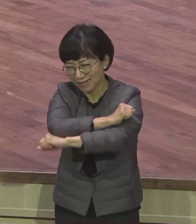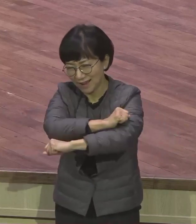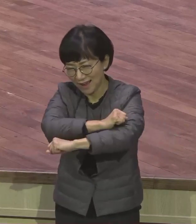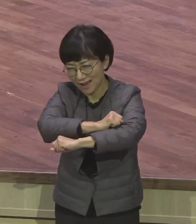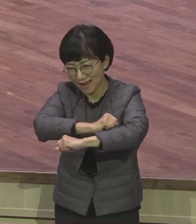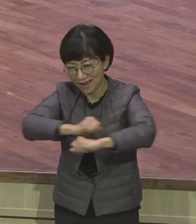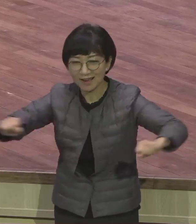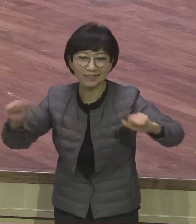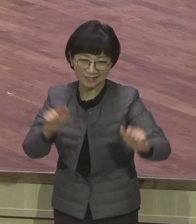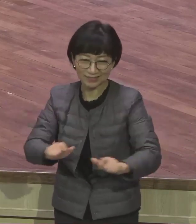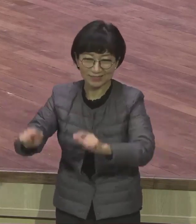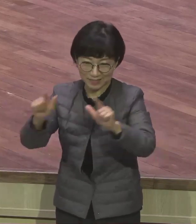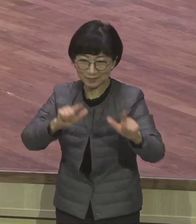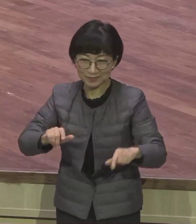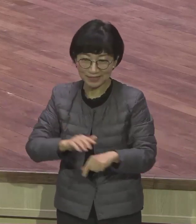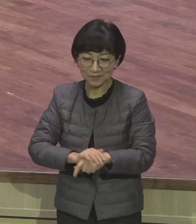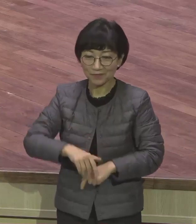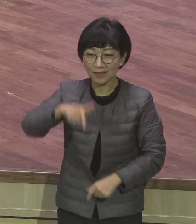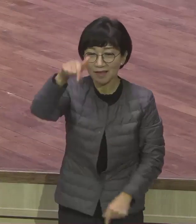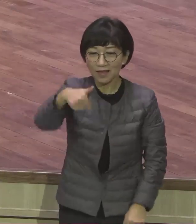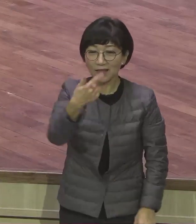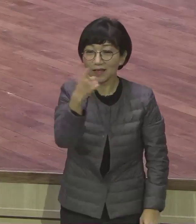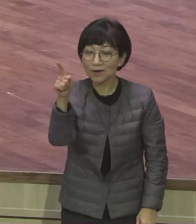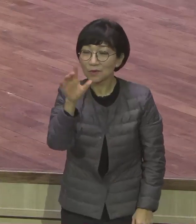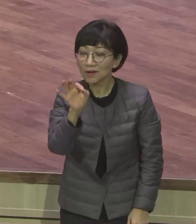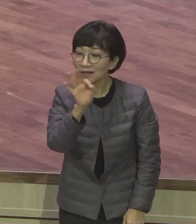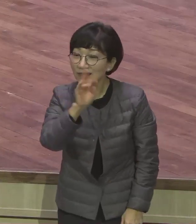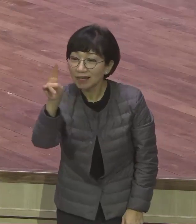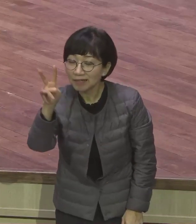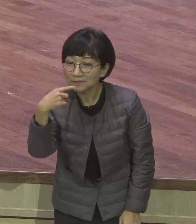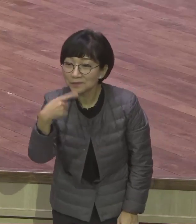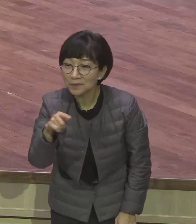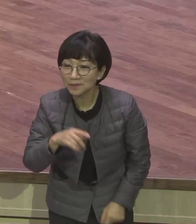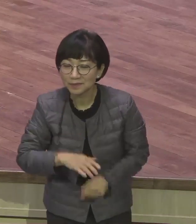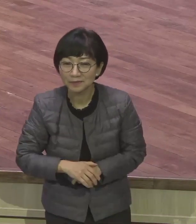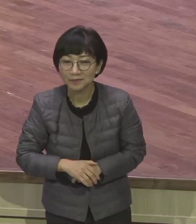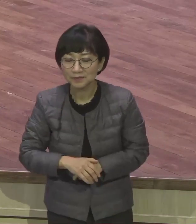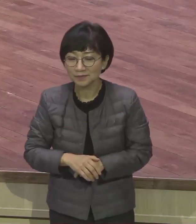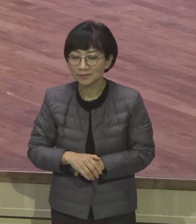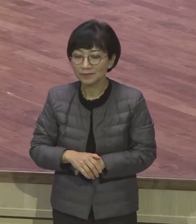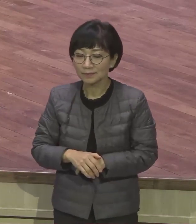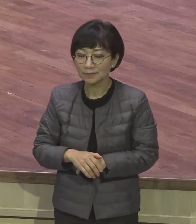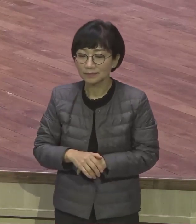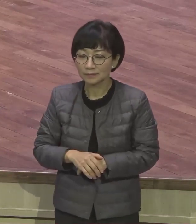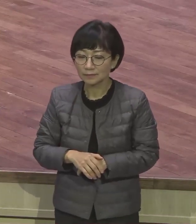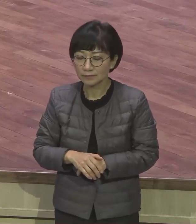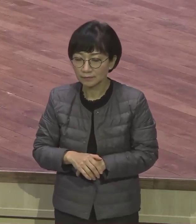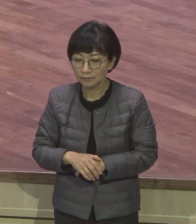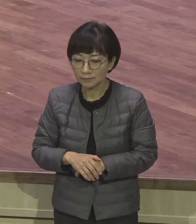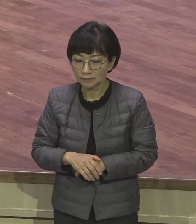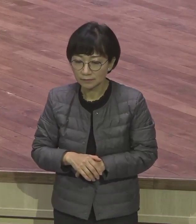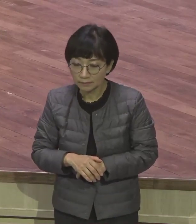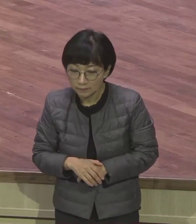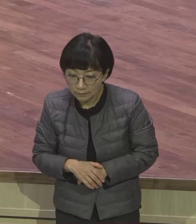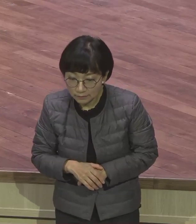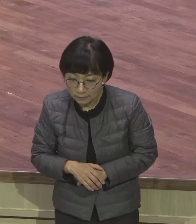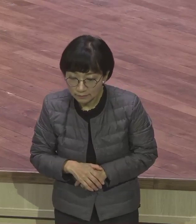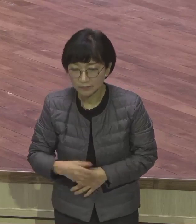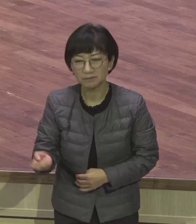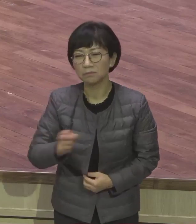광야는요. 한마디로 딱 말하면 광야라 이 말은 벌어진 땅이에요. 벌어진 땅.